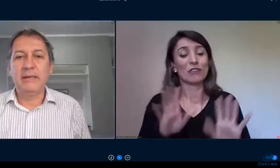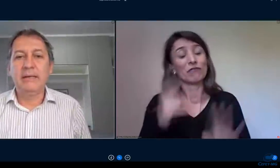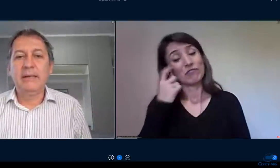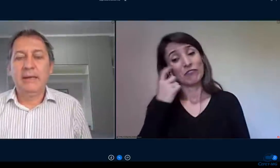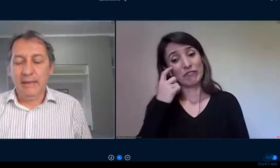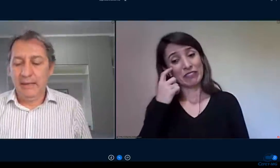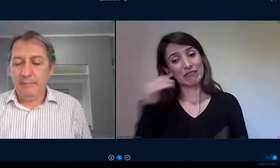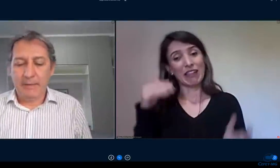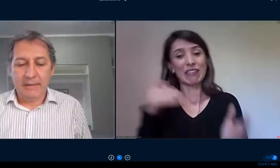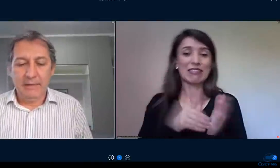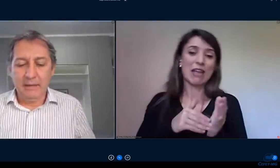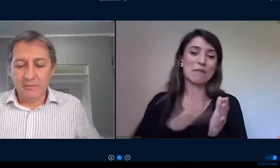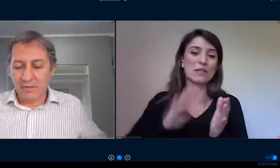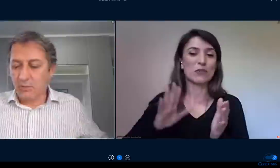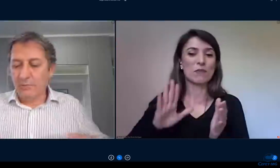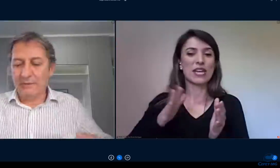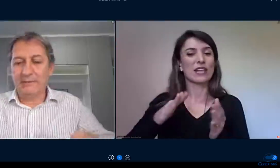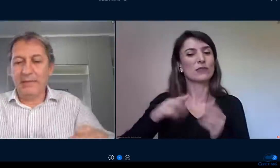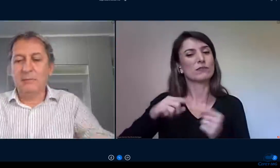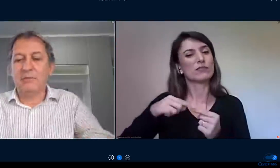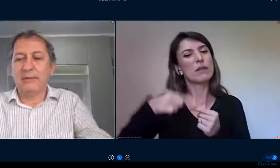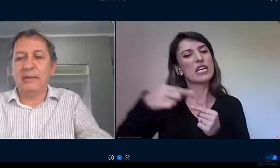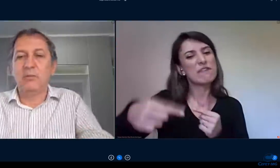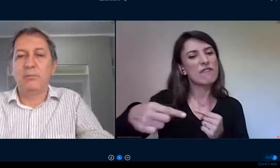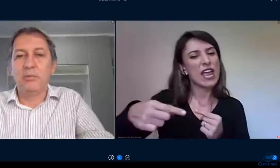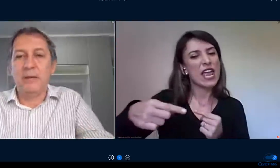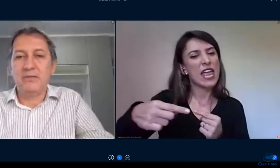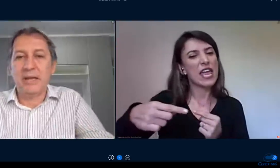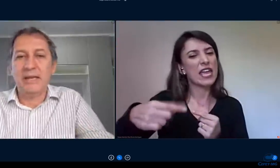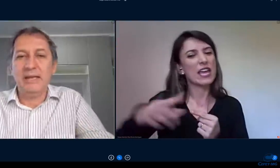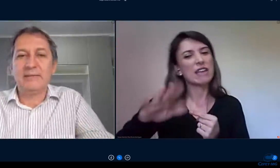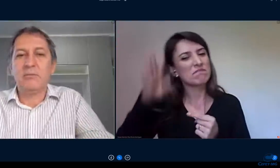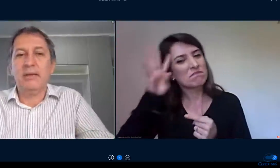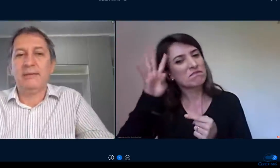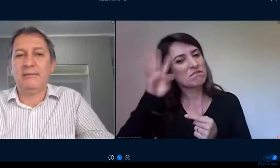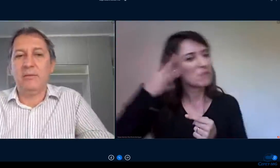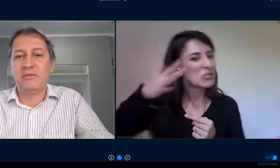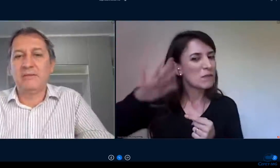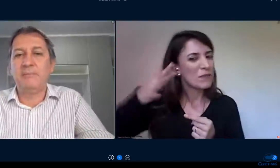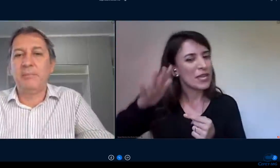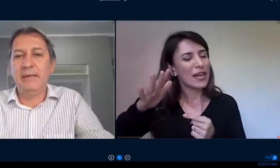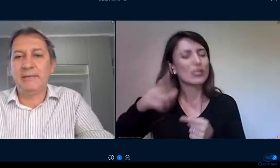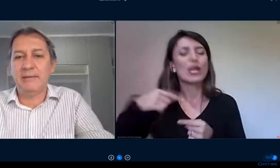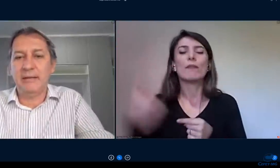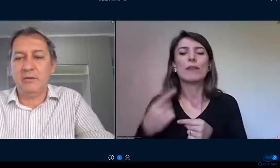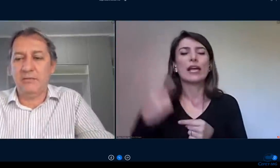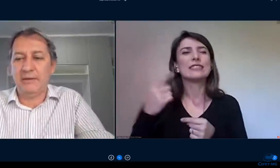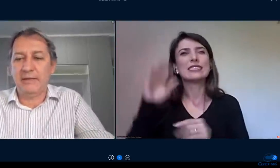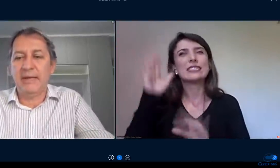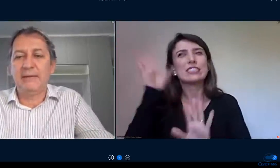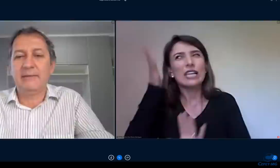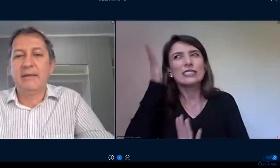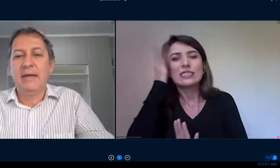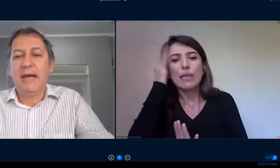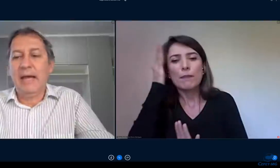semana para que já comecemos a ter um pouco mais de clareza com relação às disciplinas a serem ofertadas a